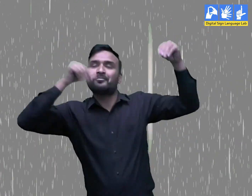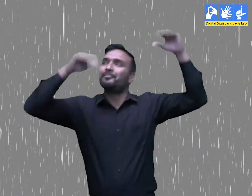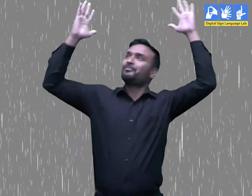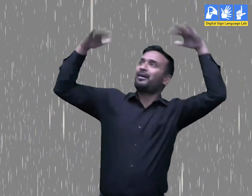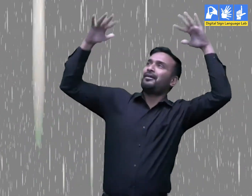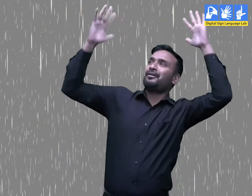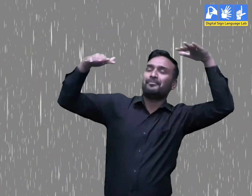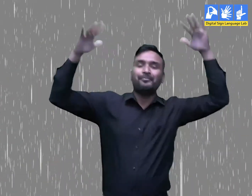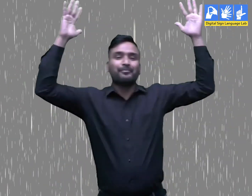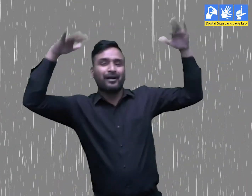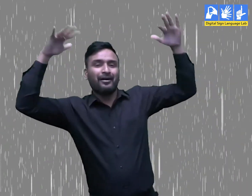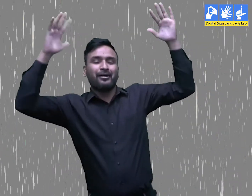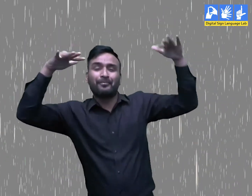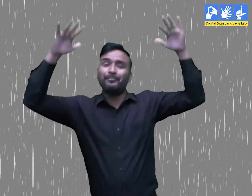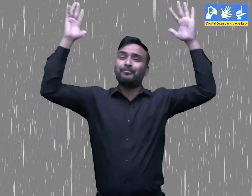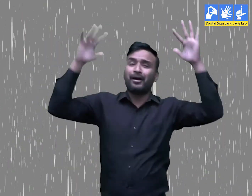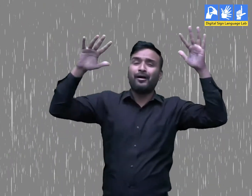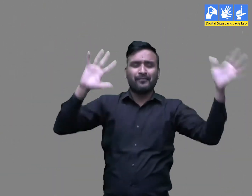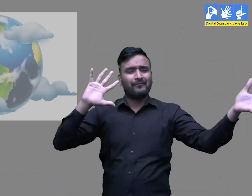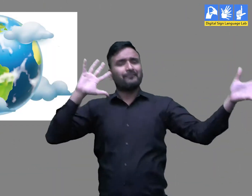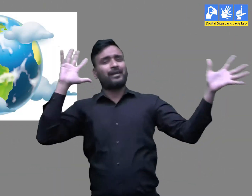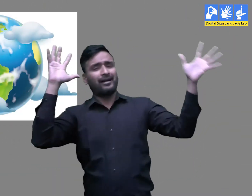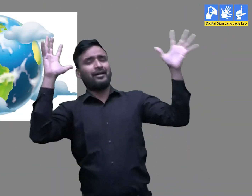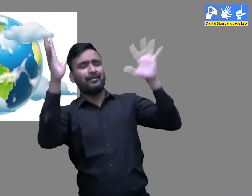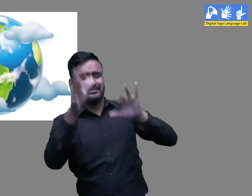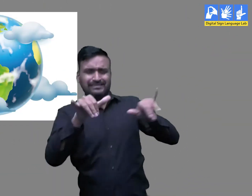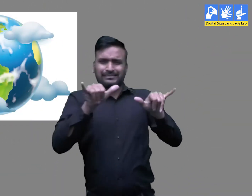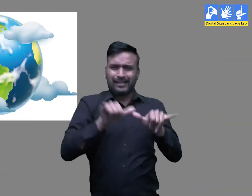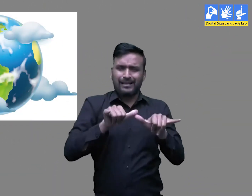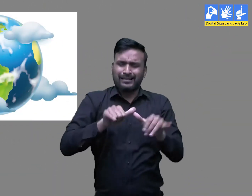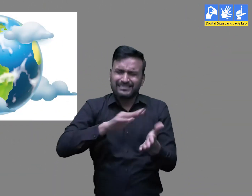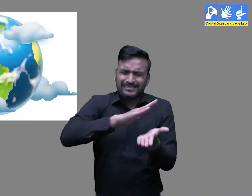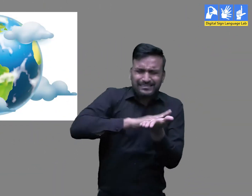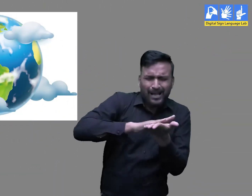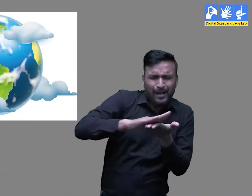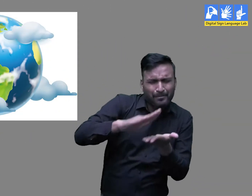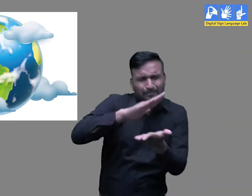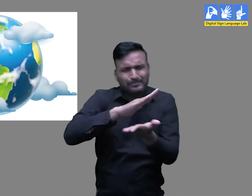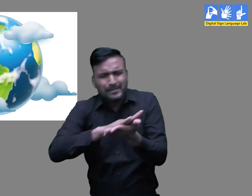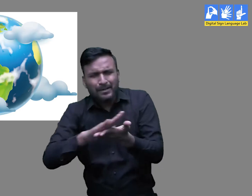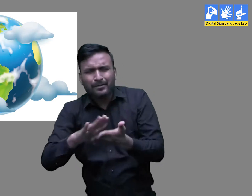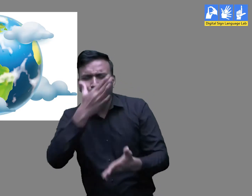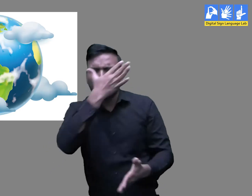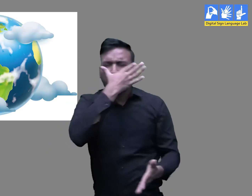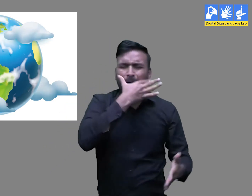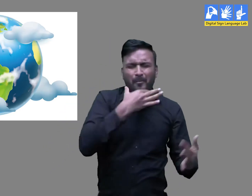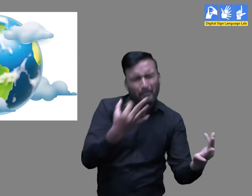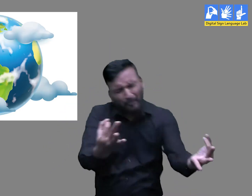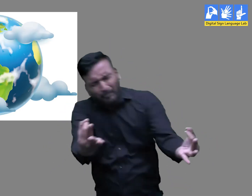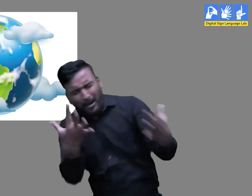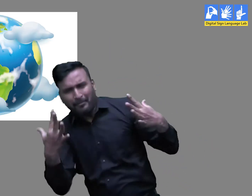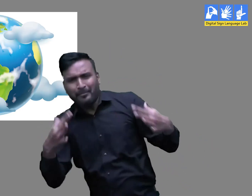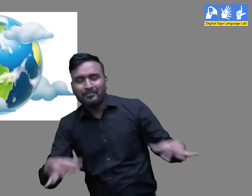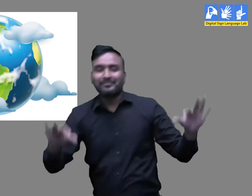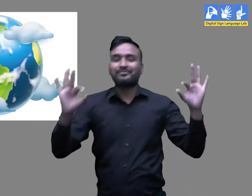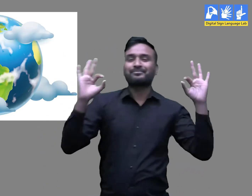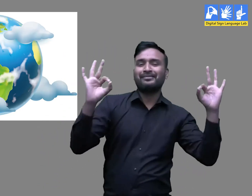रिमजिम सावन आया धर्ती करे सिंगार रिमजिम